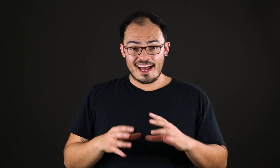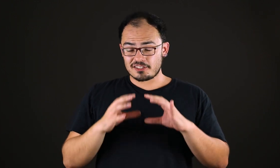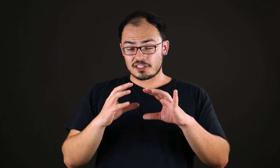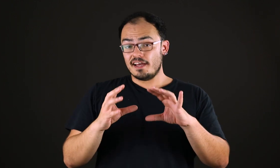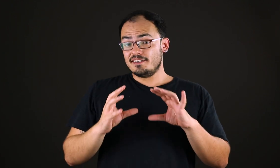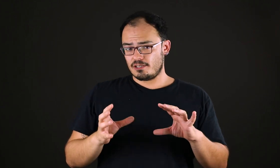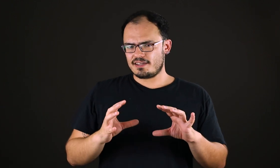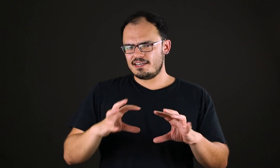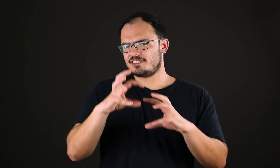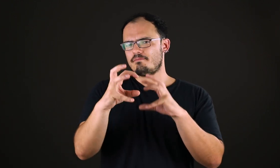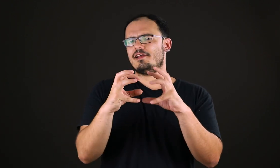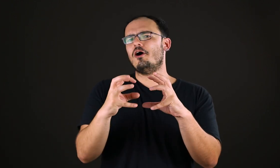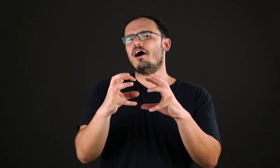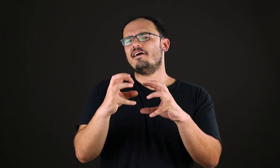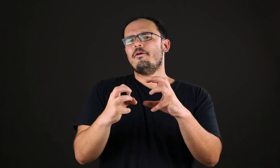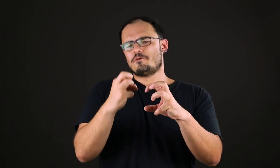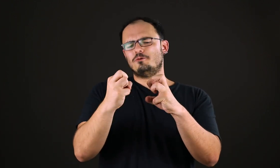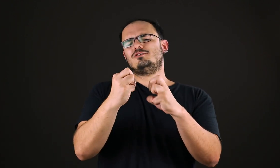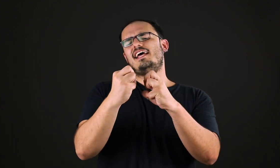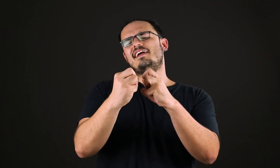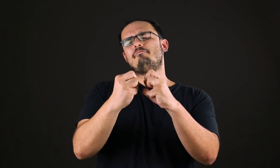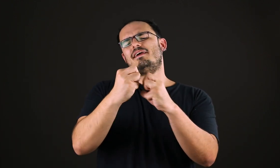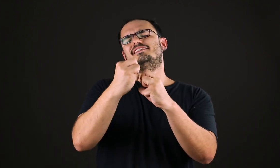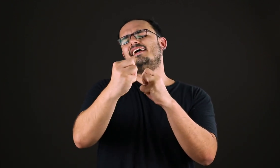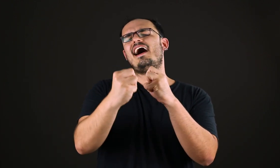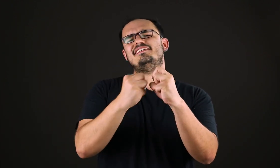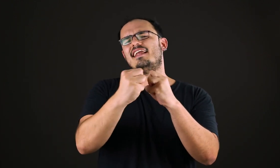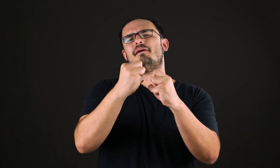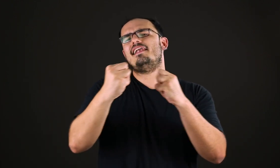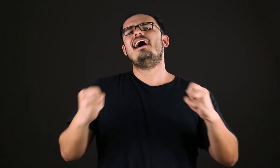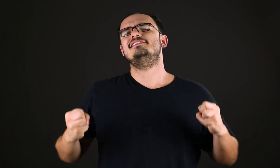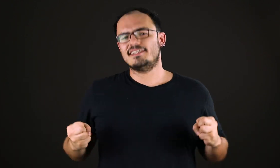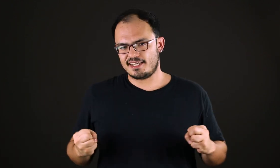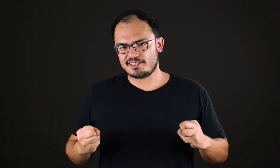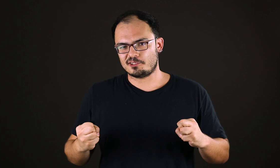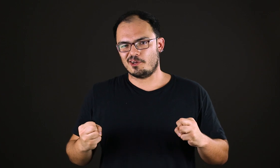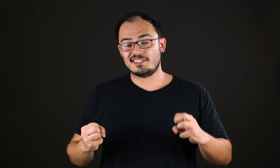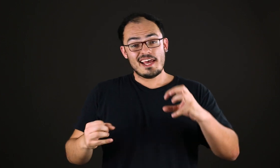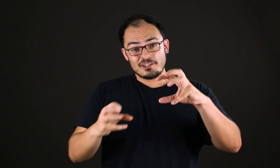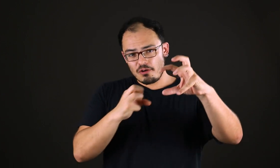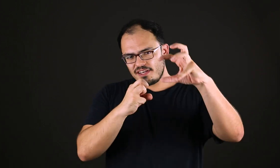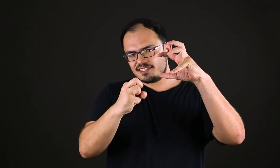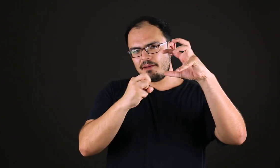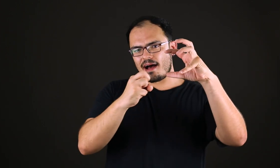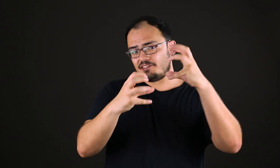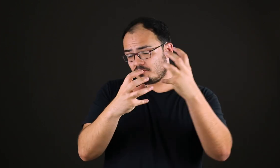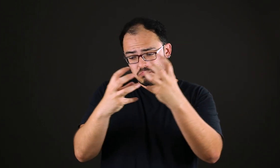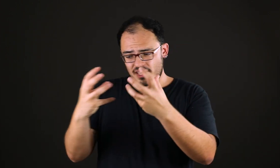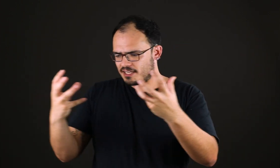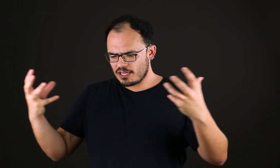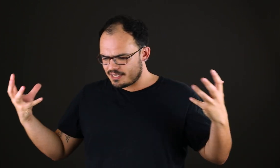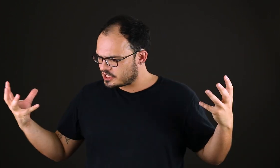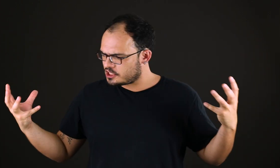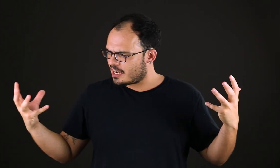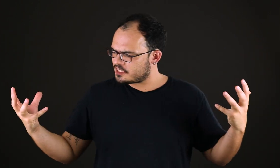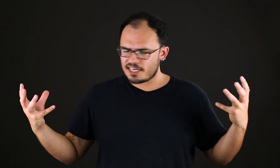arte são aqueles que melhor conseguem pensar e trabalhar essas sensações. Então havia esse debate, por que tanta gente acha